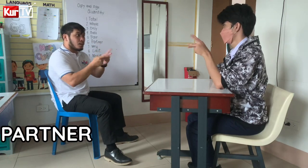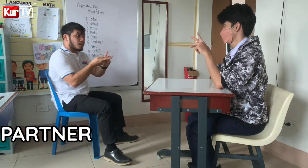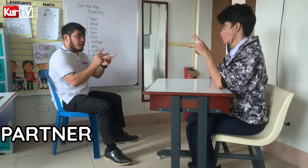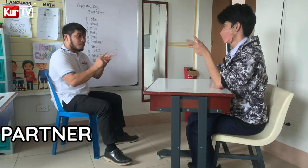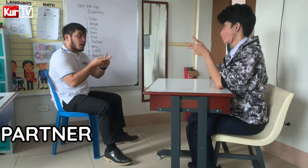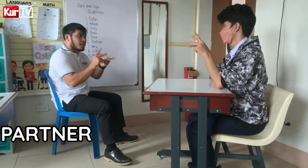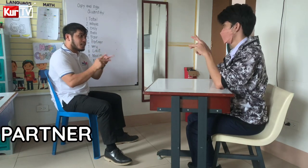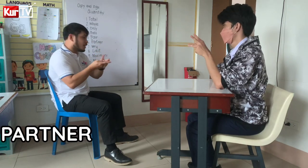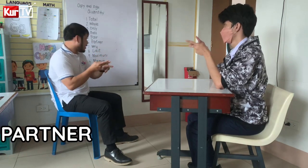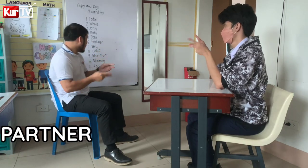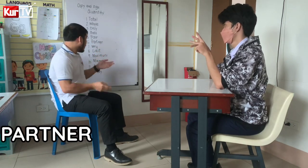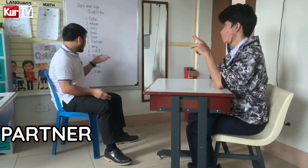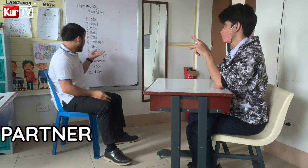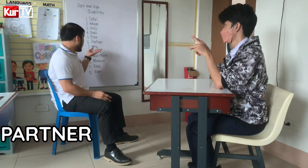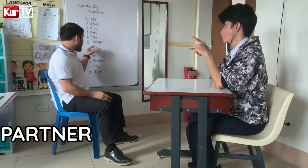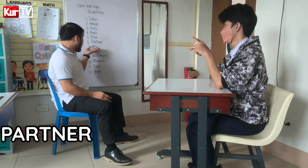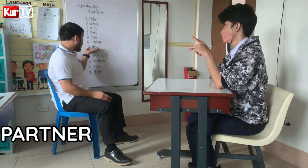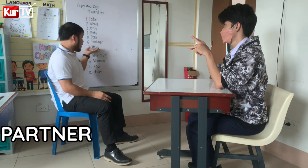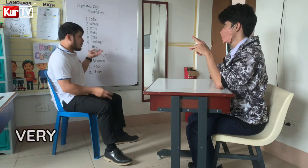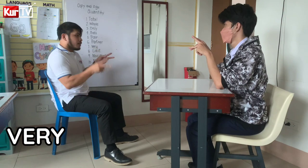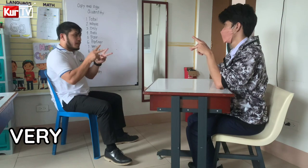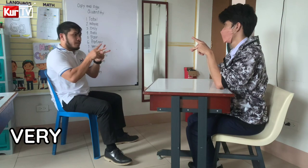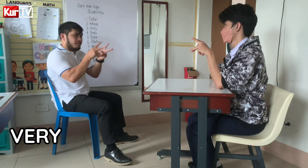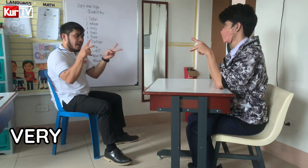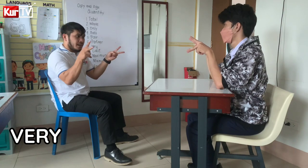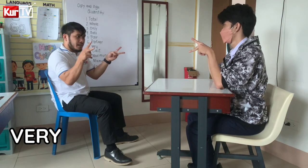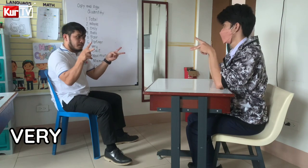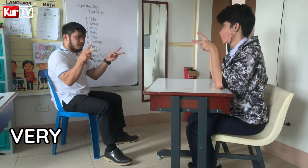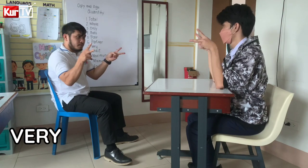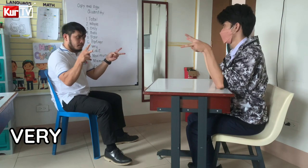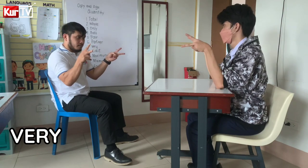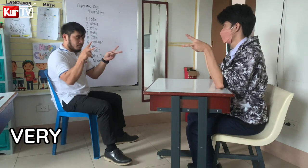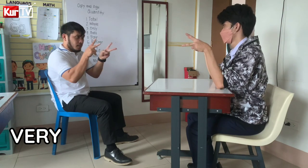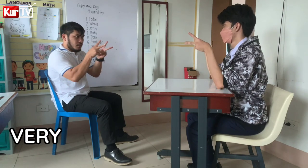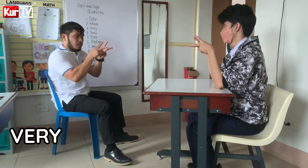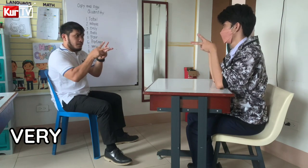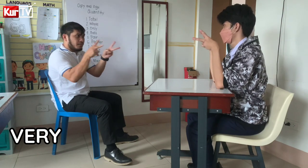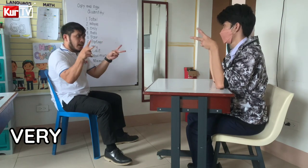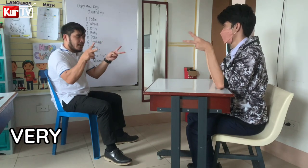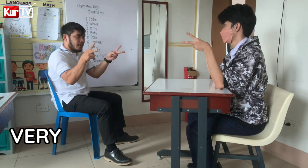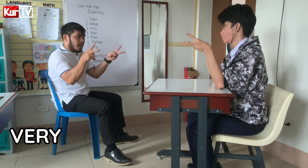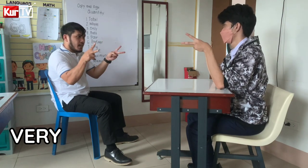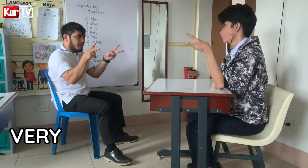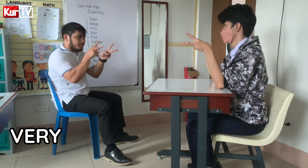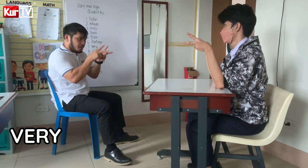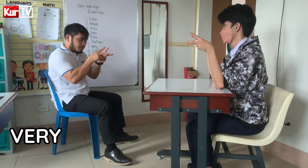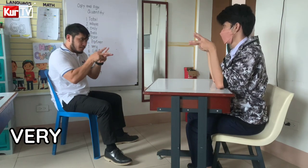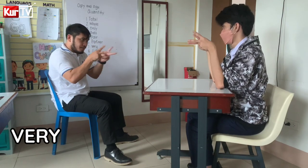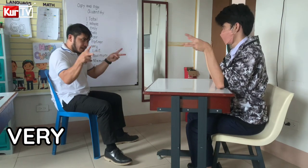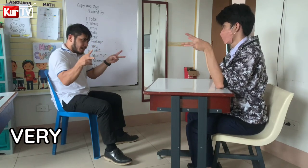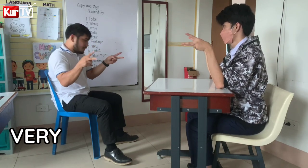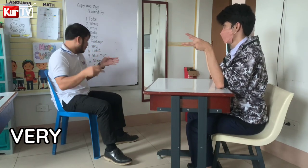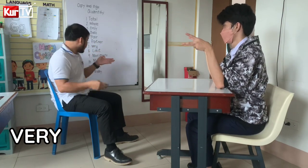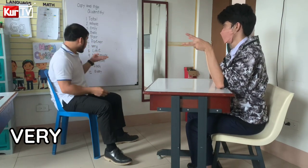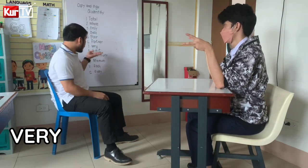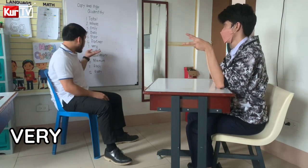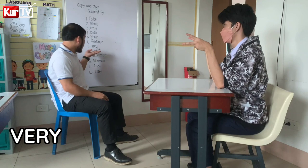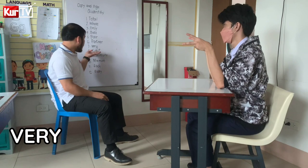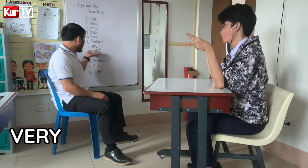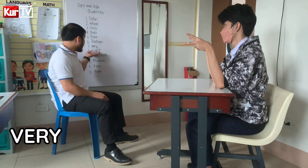Okay. Partner. Seven. Very. Very. Very. Next,